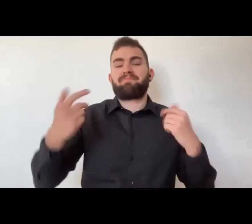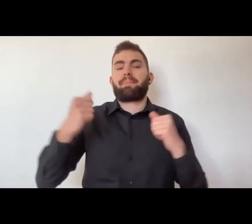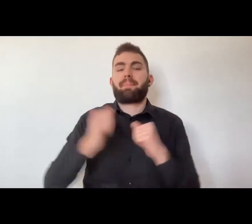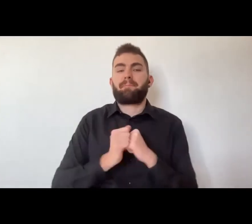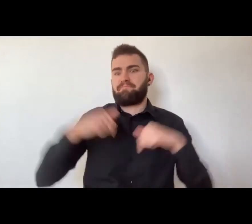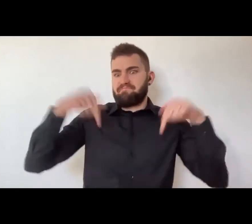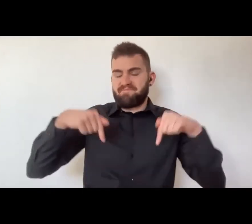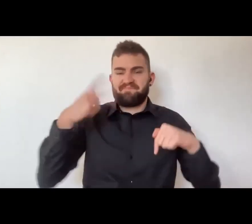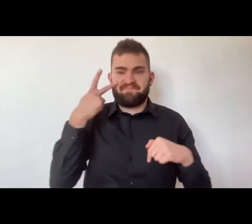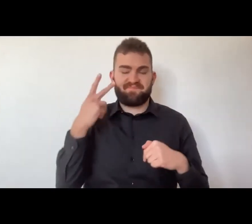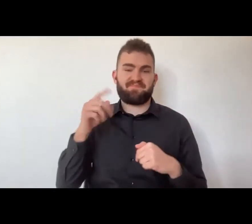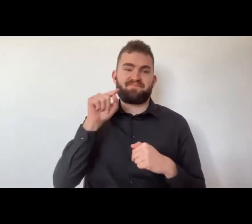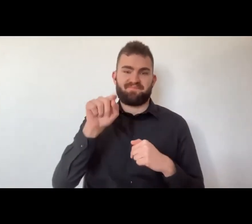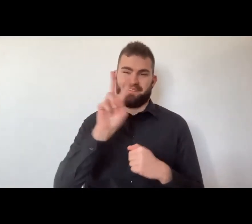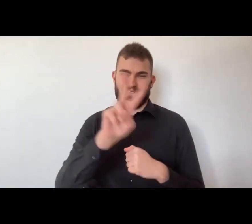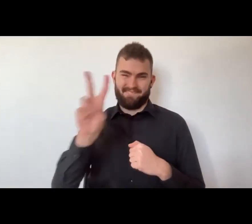dei segni.